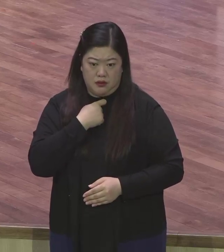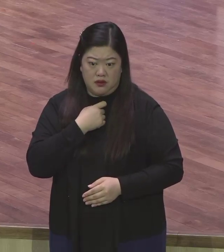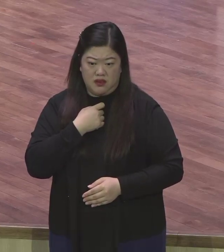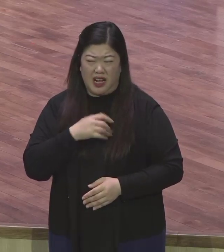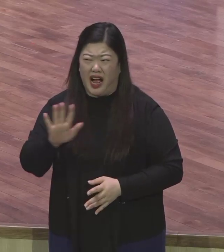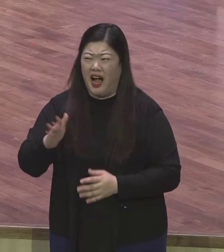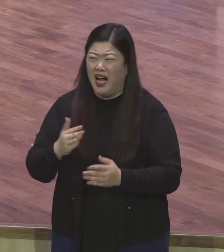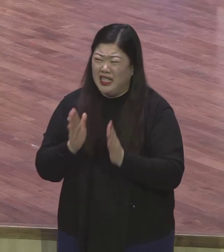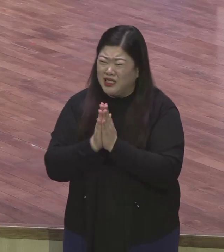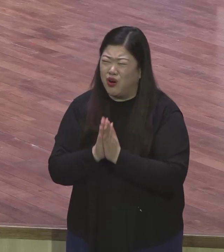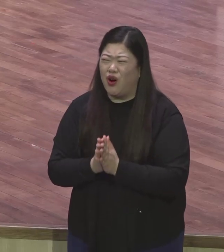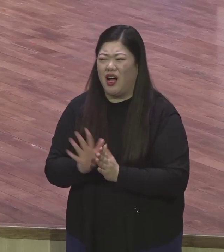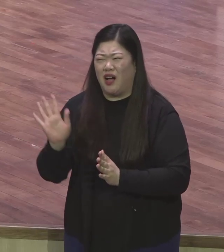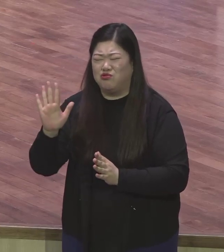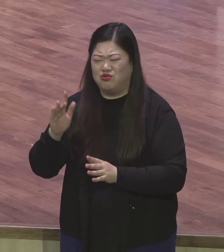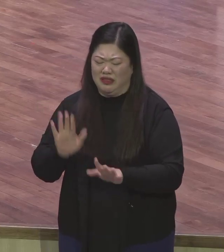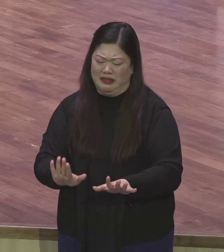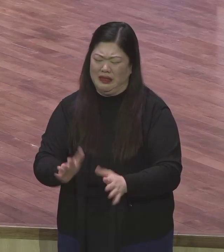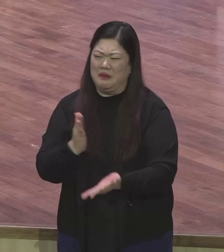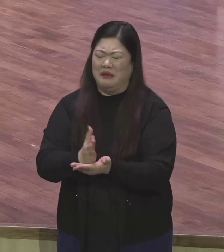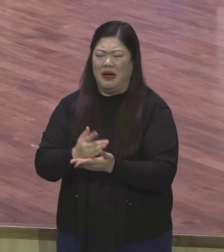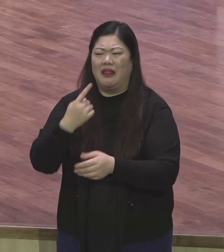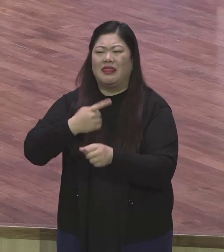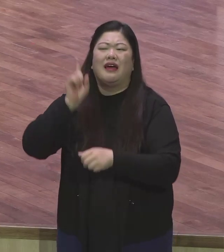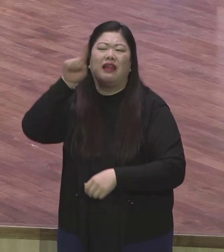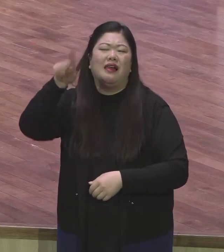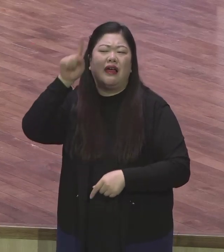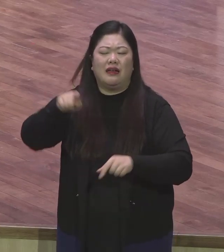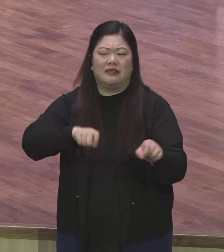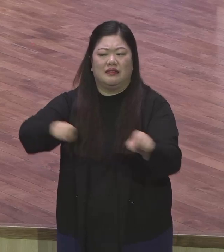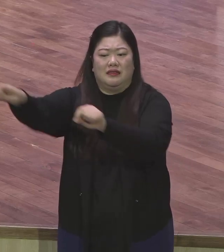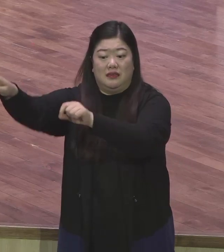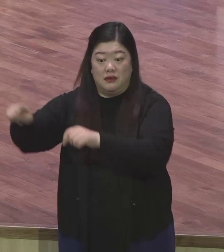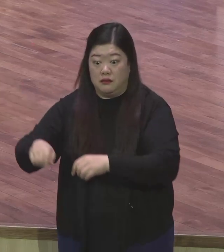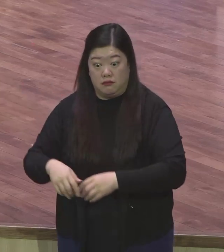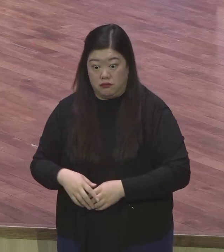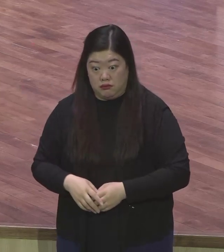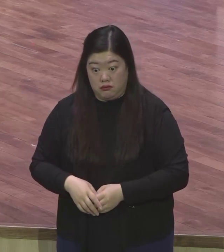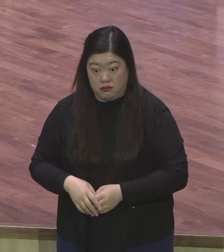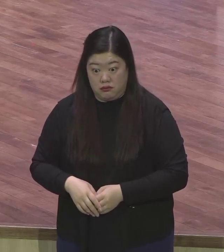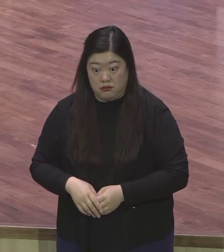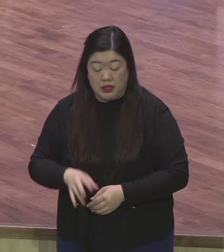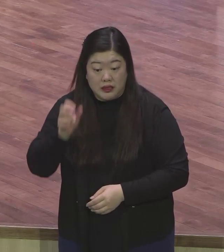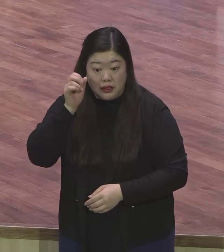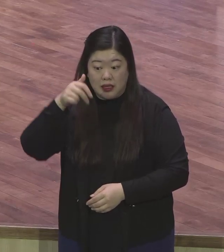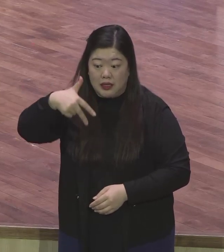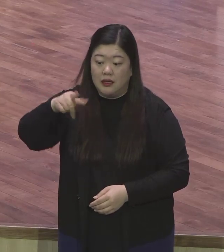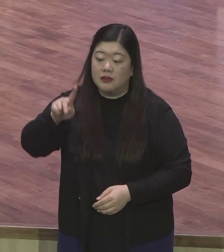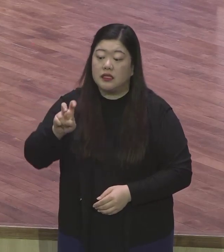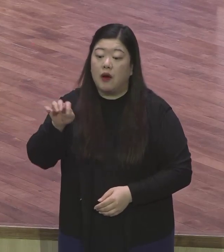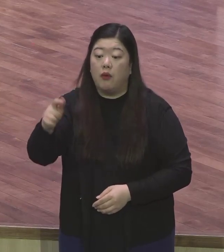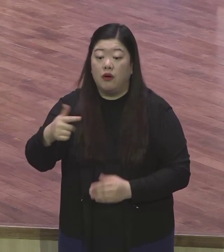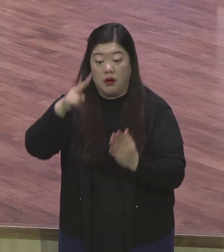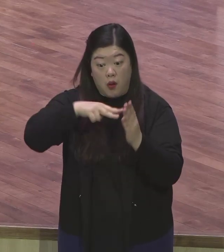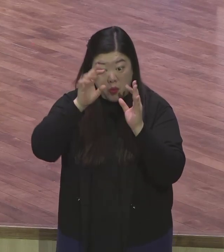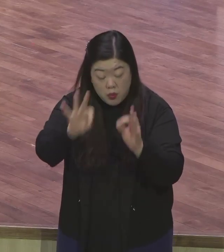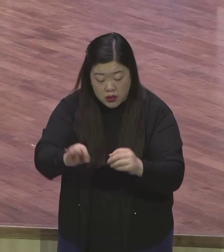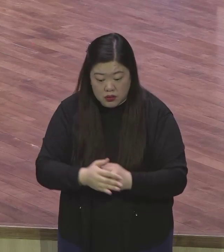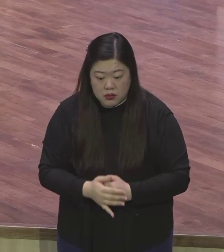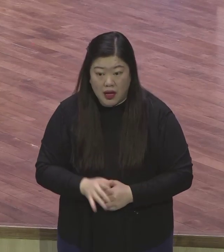내일을 아무도 모른다 잠원 27장일 전에 오늘 무슨 일이 부를지 아무도 모른다 지금 예수님을